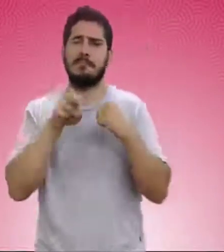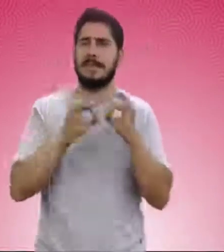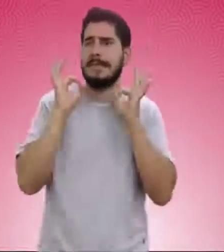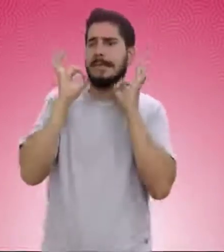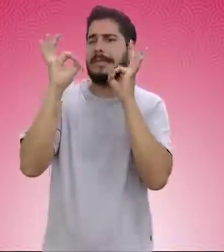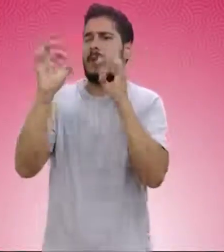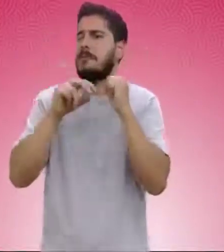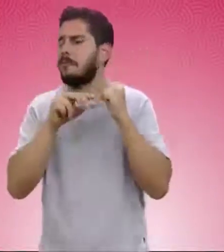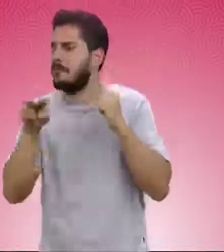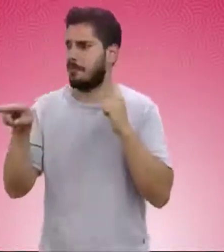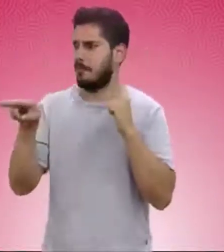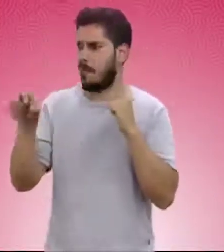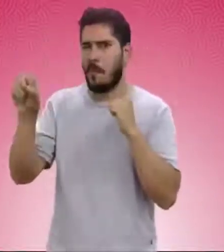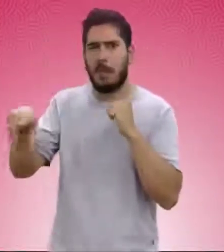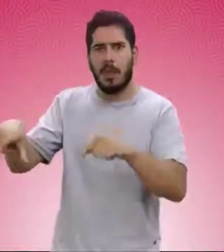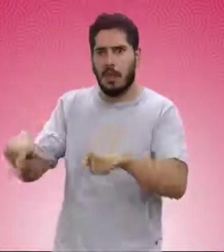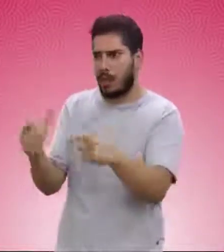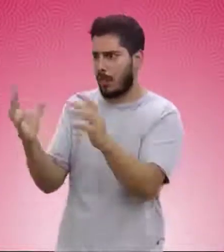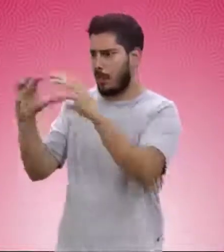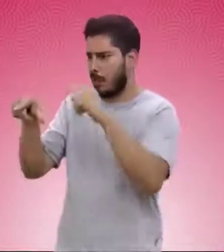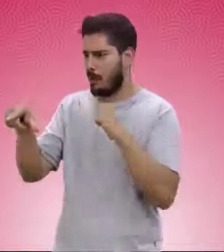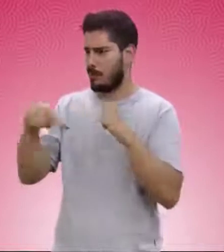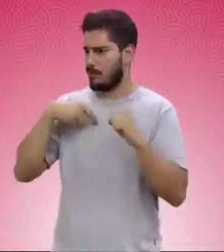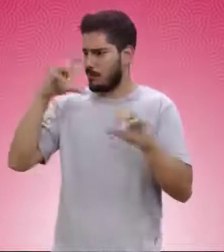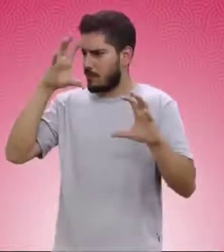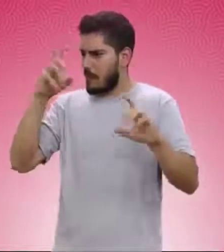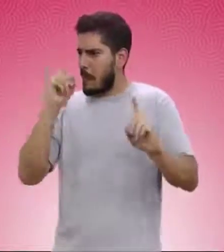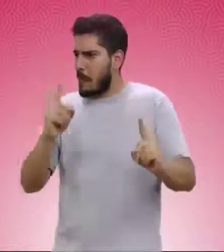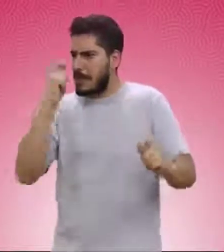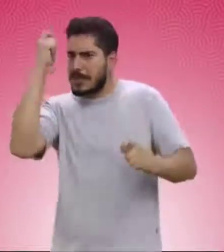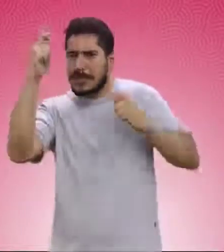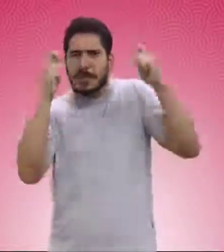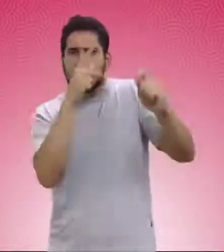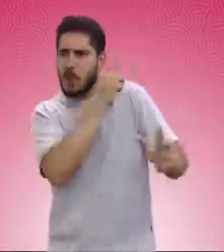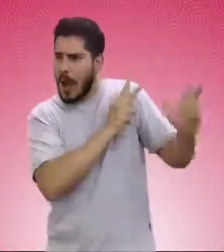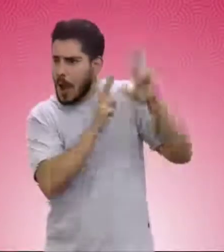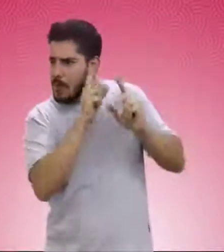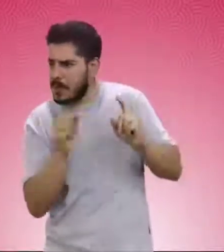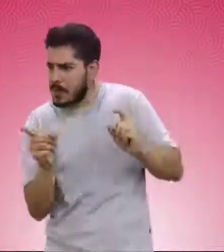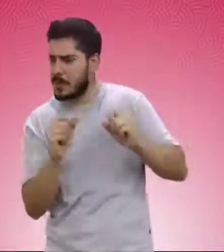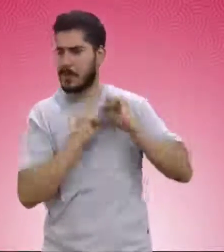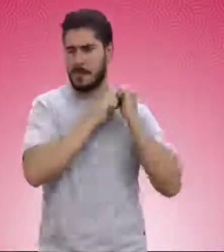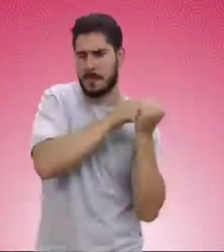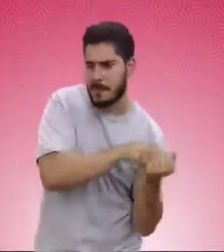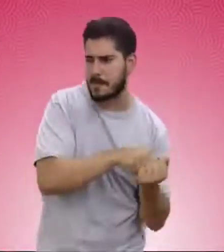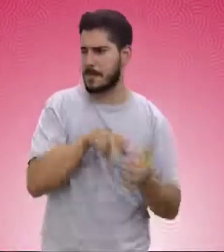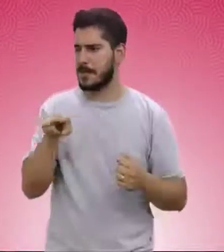que había un árbol, el mismo que le habían dicho. Entonces deja al animal, va, busca una